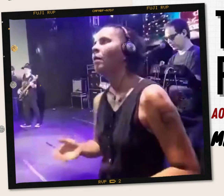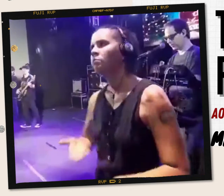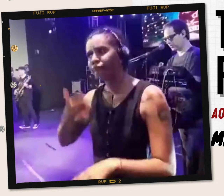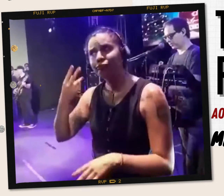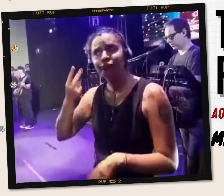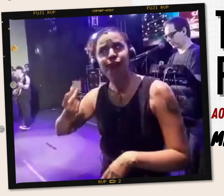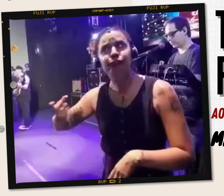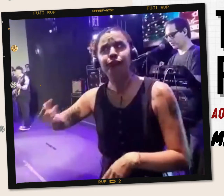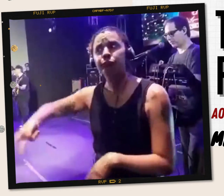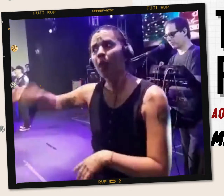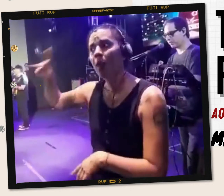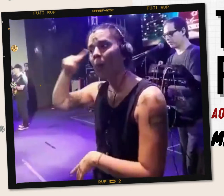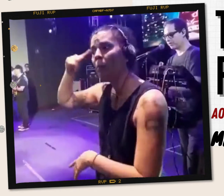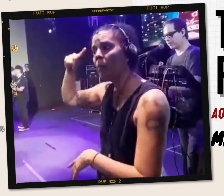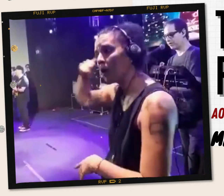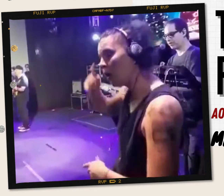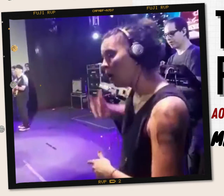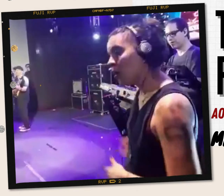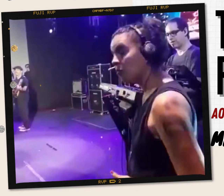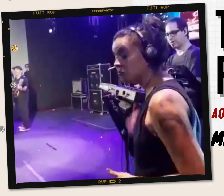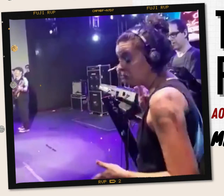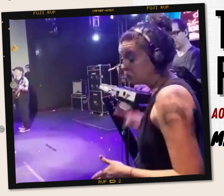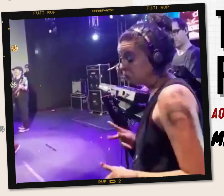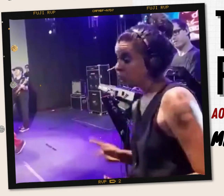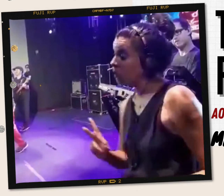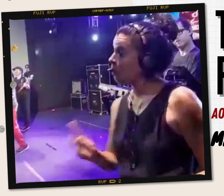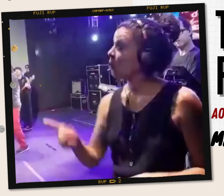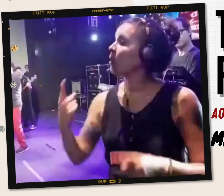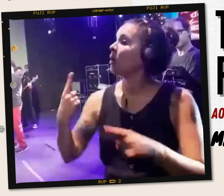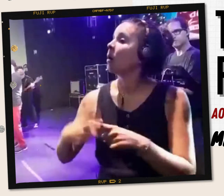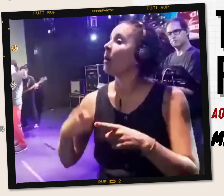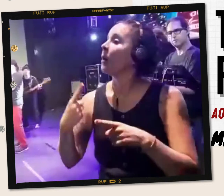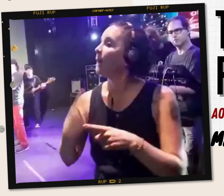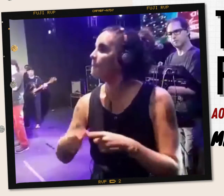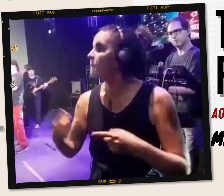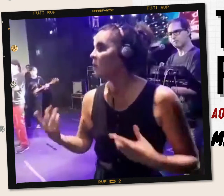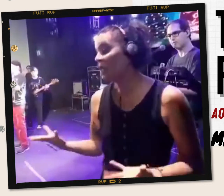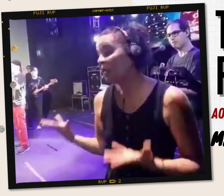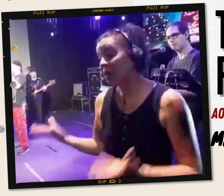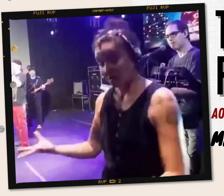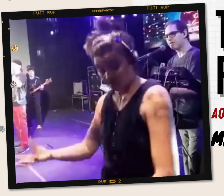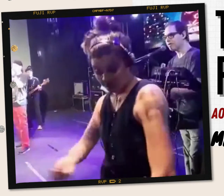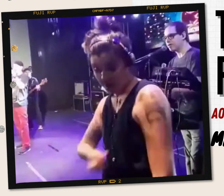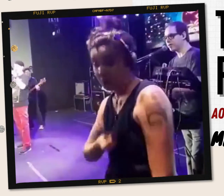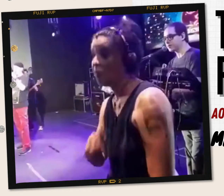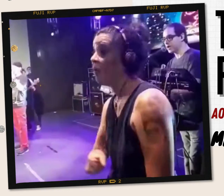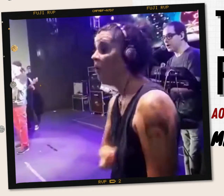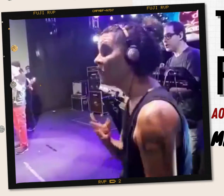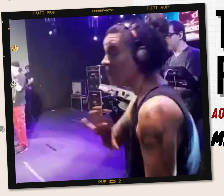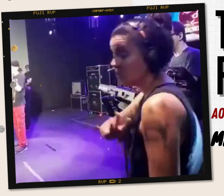pensar que é fácil Que vai dar a porta assim Não tem jeito que eu vou por nós